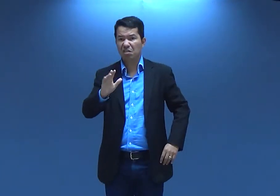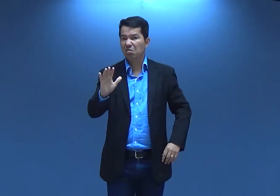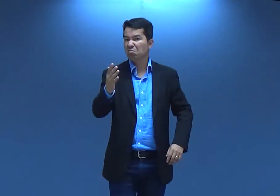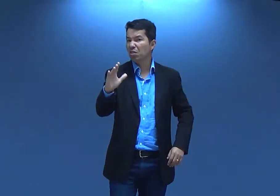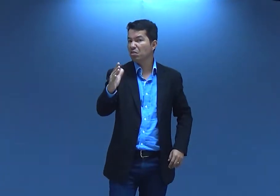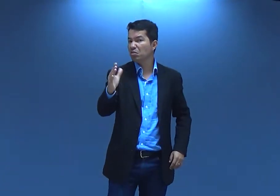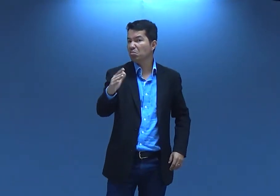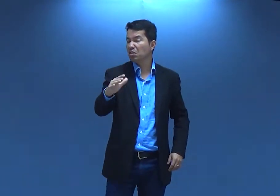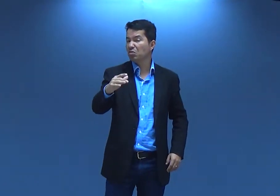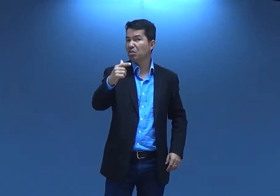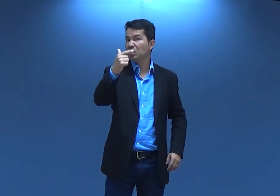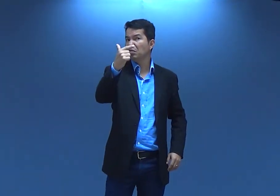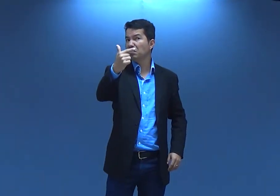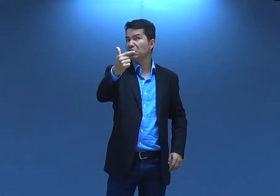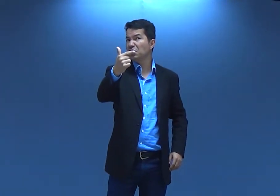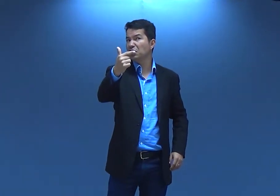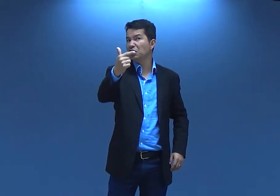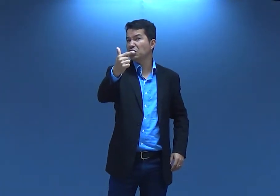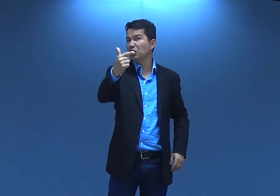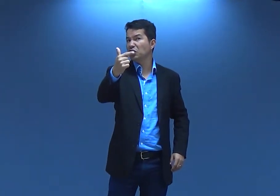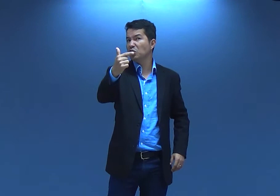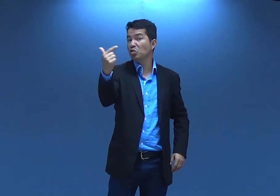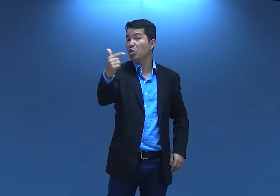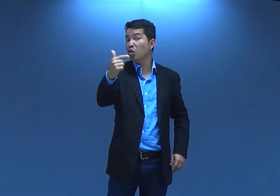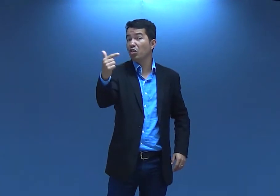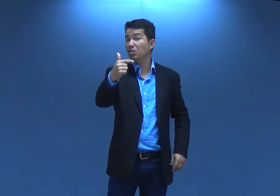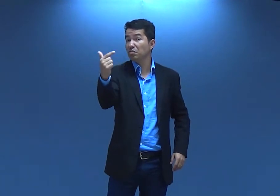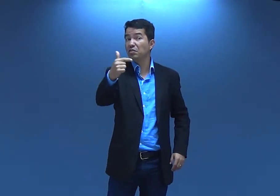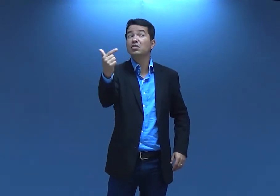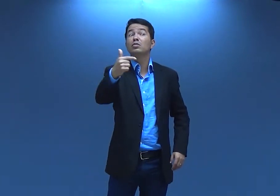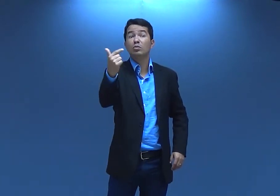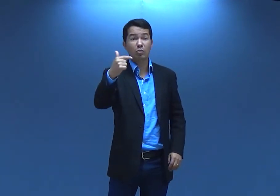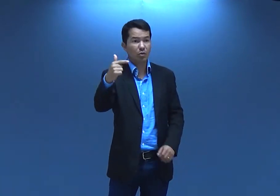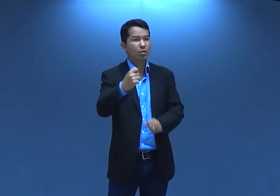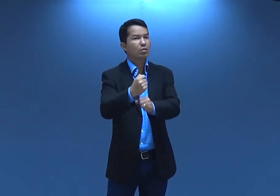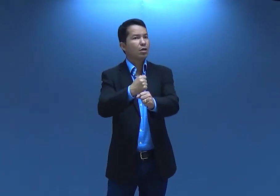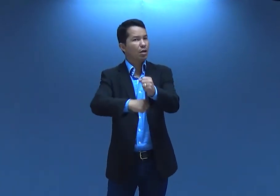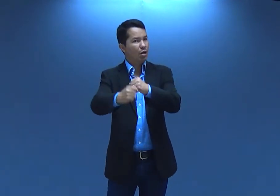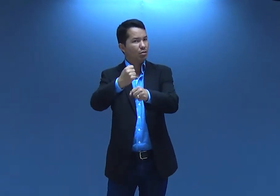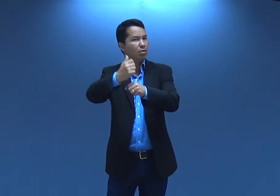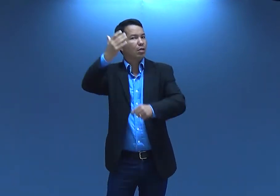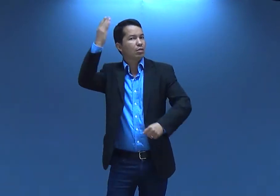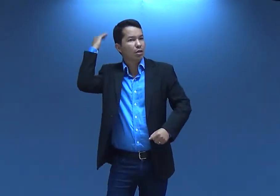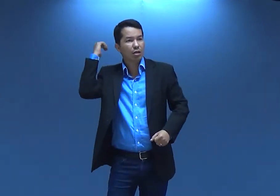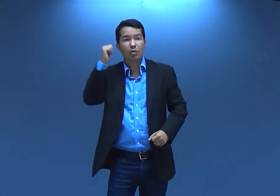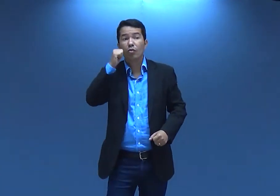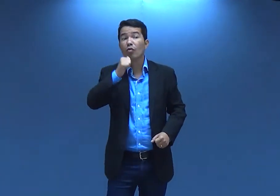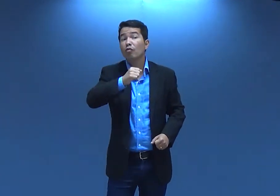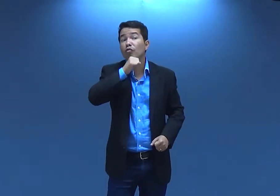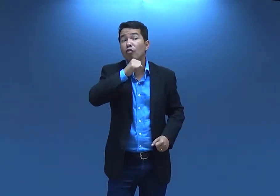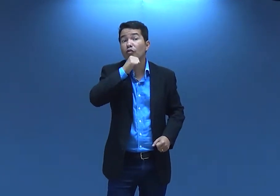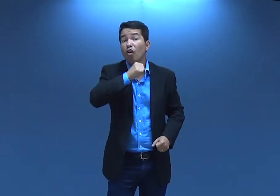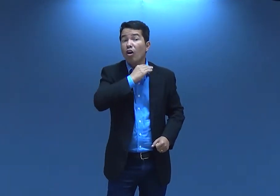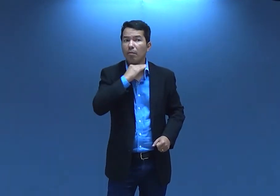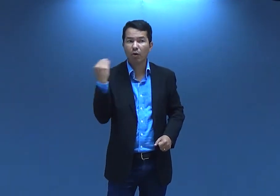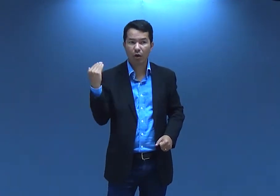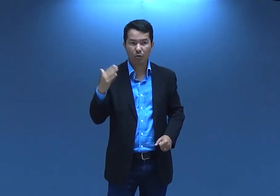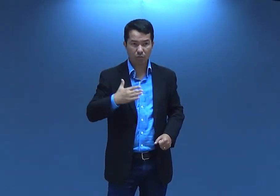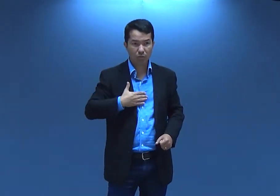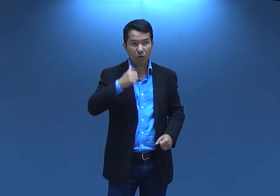Eu lembro, há uns 22 anos atrás, quando a minha